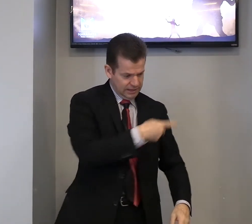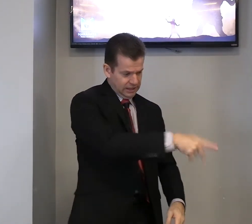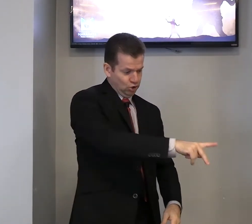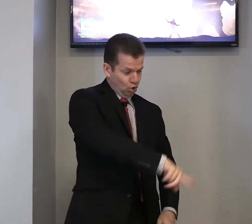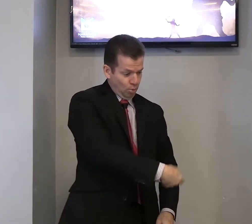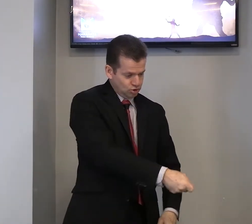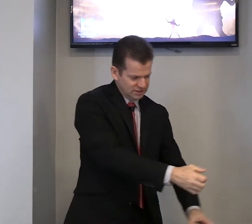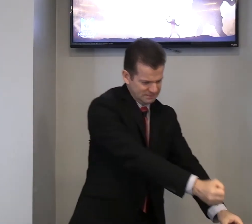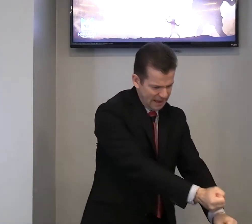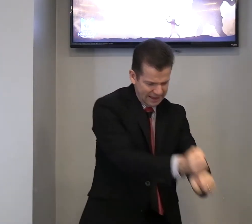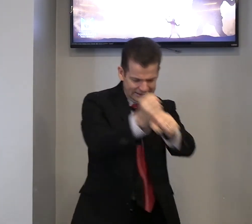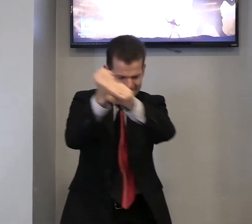e tomou sua espada,